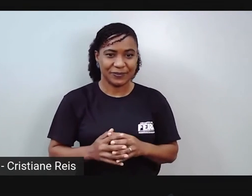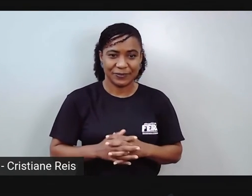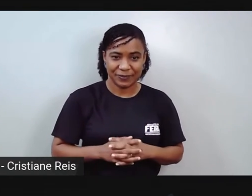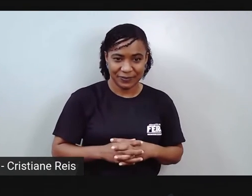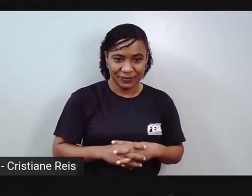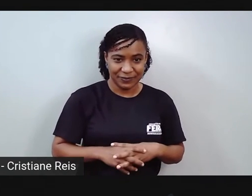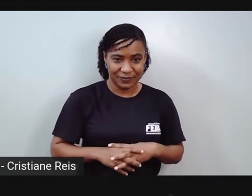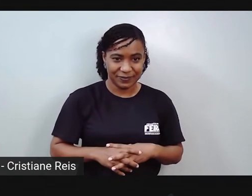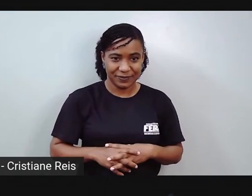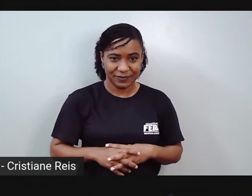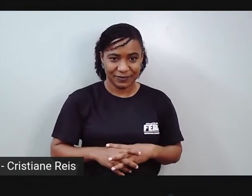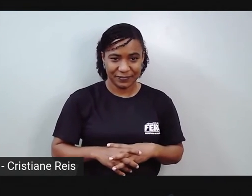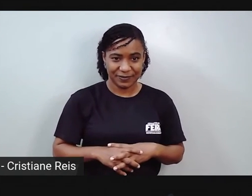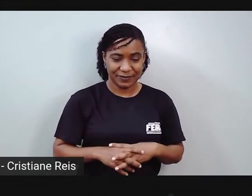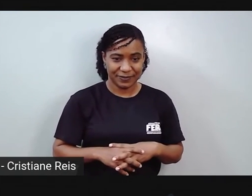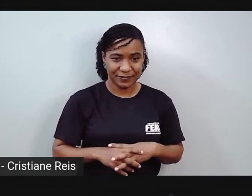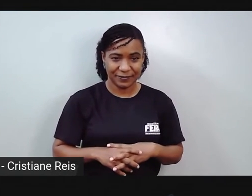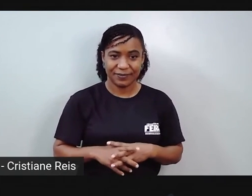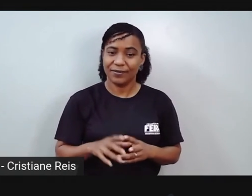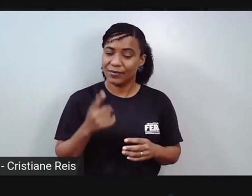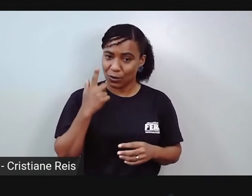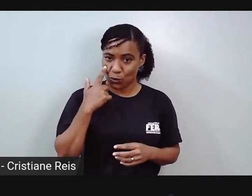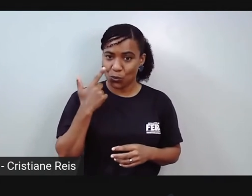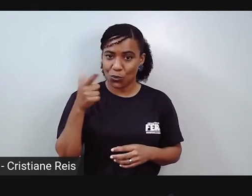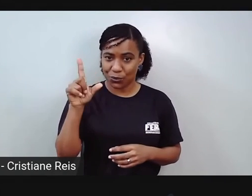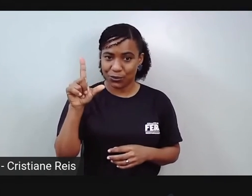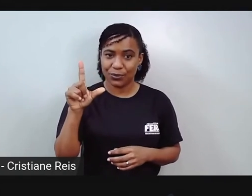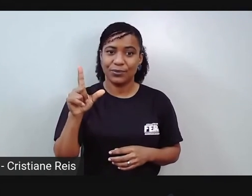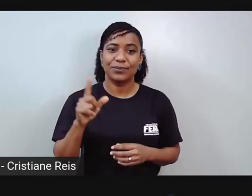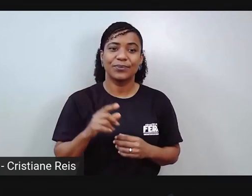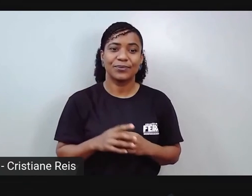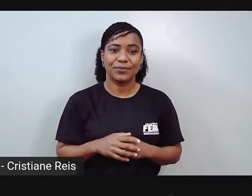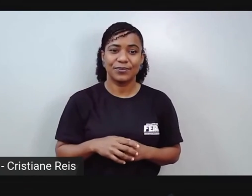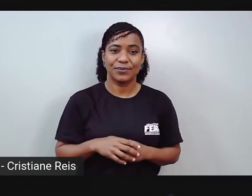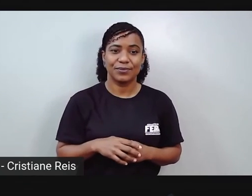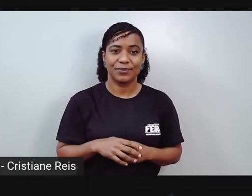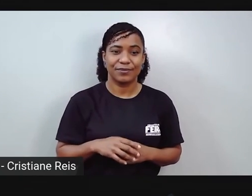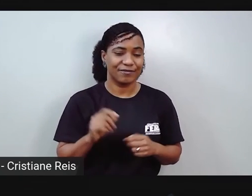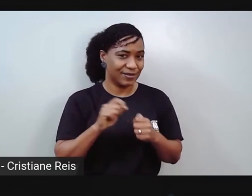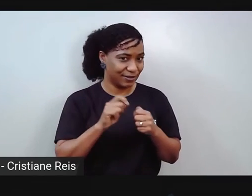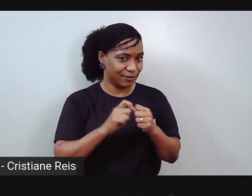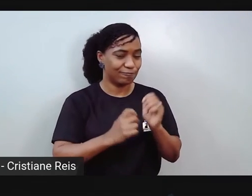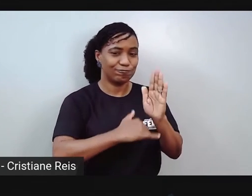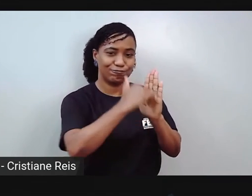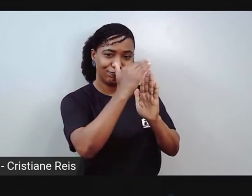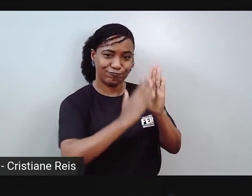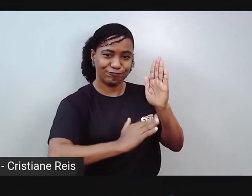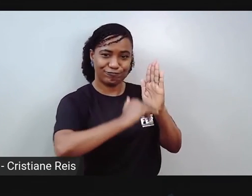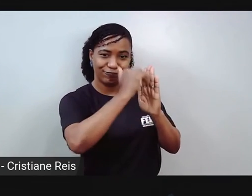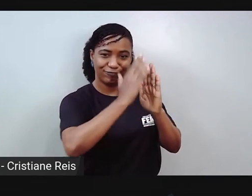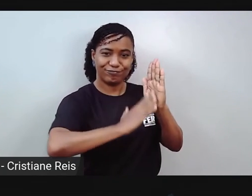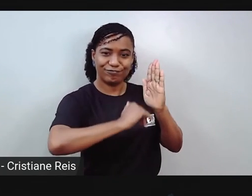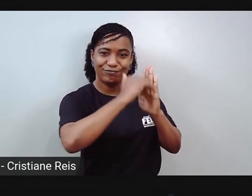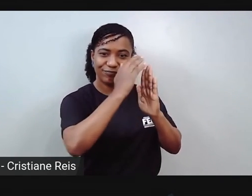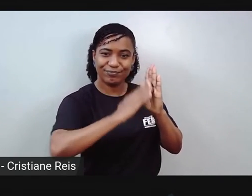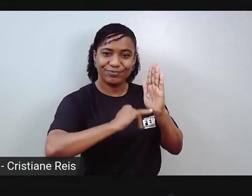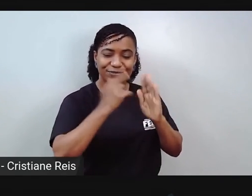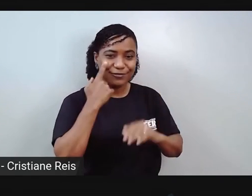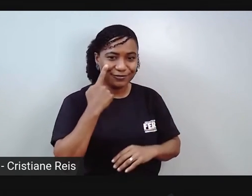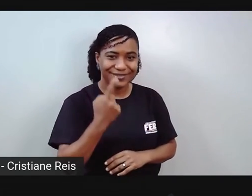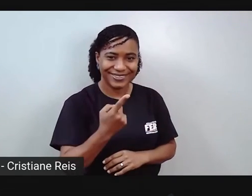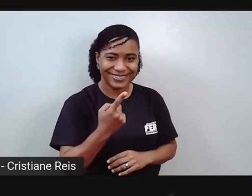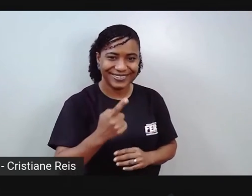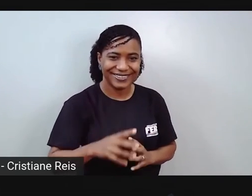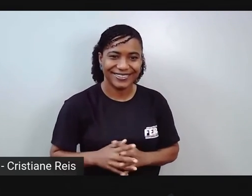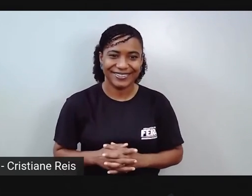Agora, vou pegar outro rolinho e vou fazer esse com tinta. Pode ser? Vou colocar aqui um pouquinho